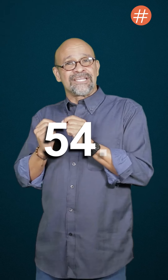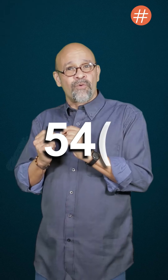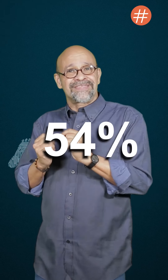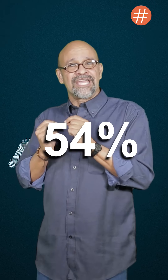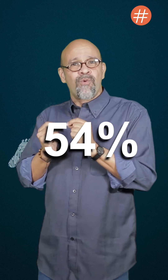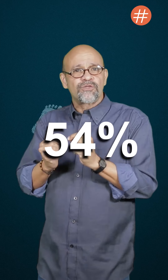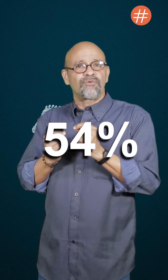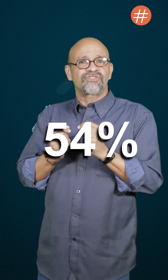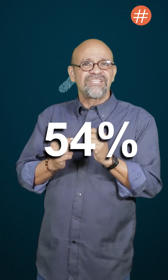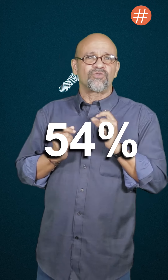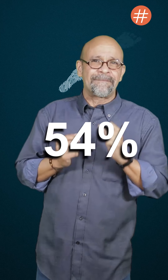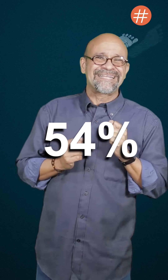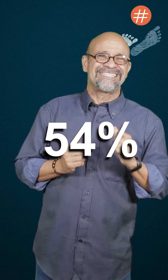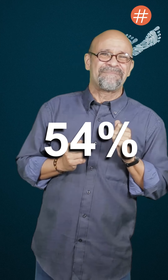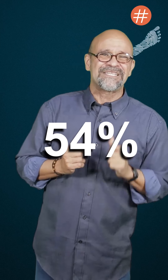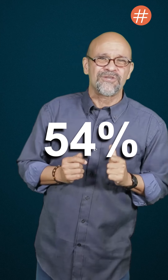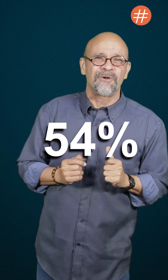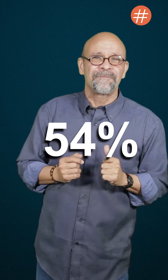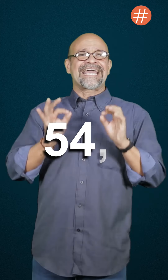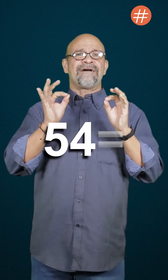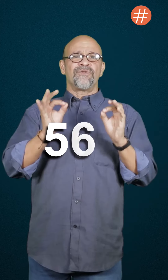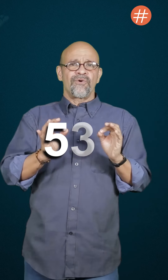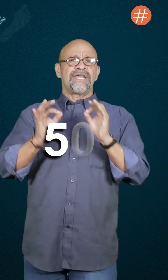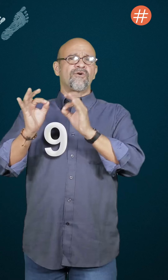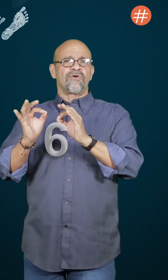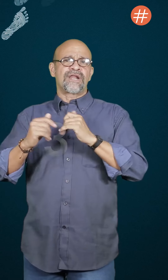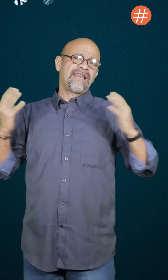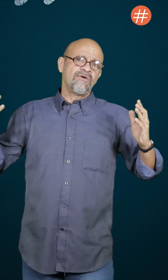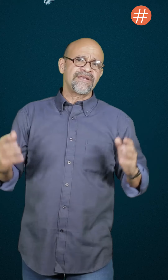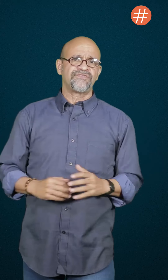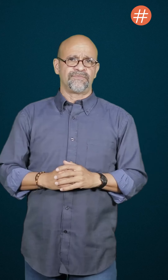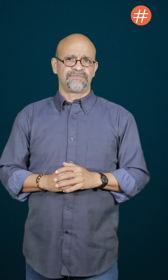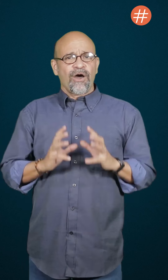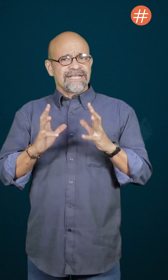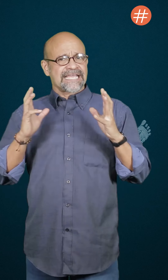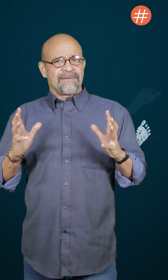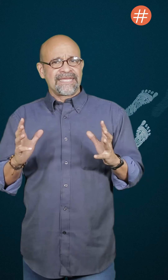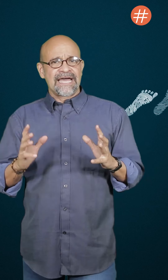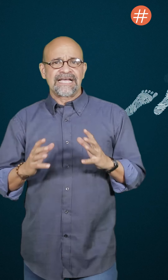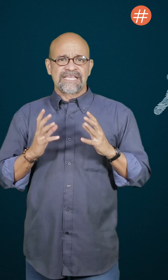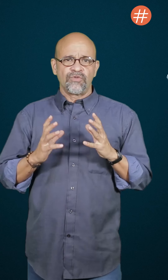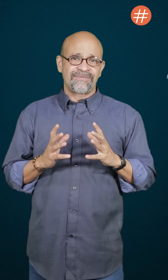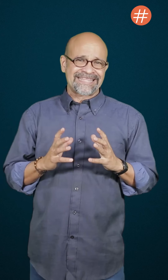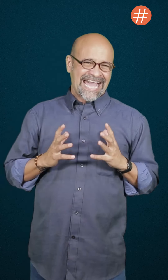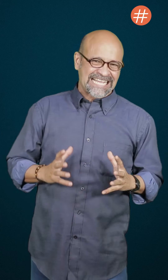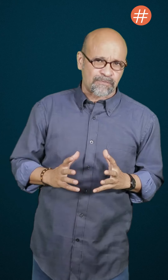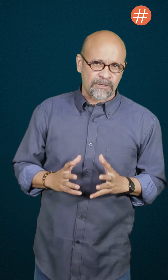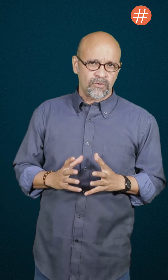54% de participación, le cambió el color a la gobernación. Ahora se camina hacia un debate áspero,